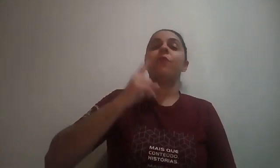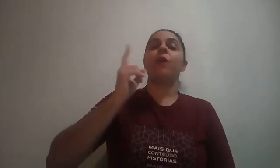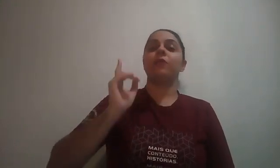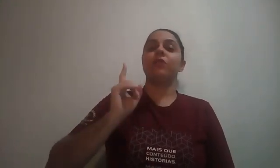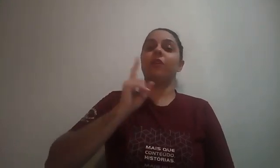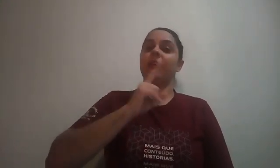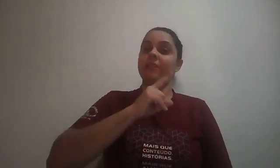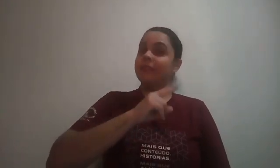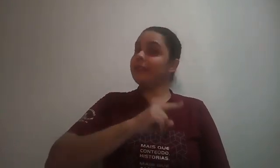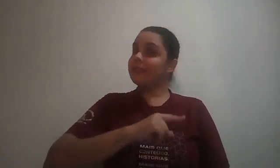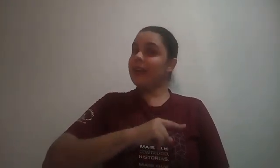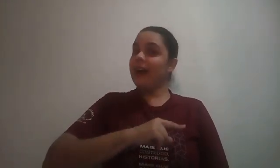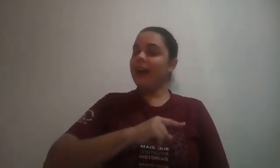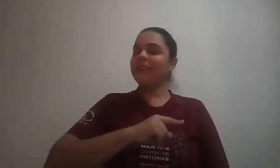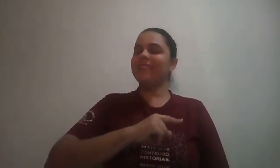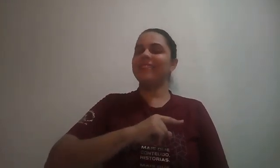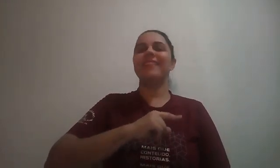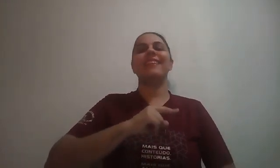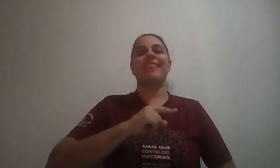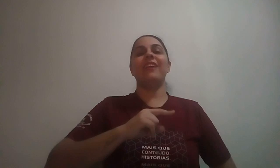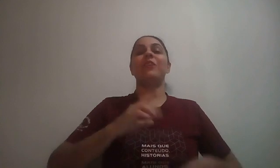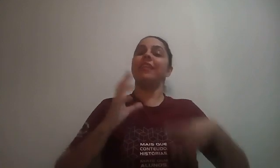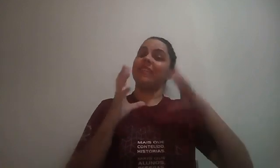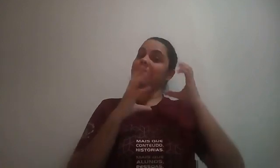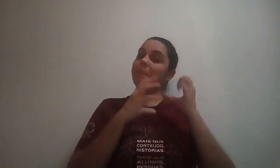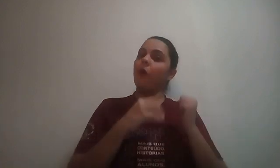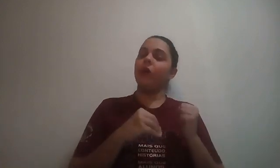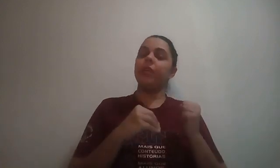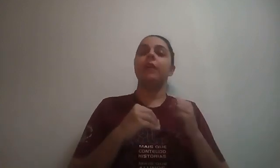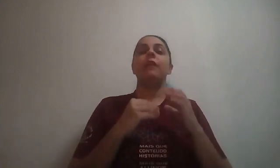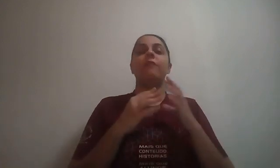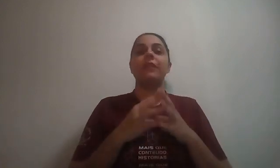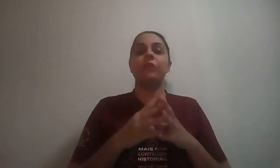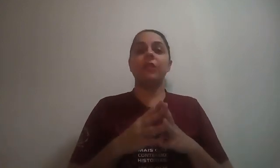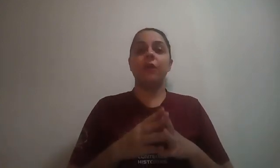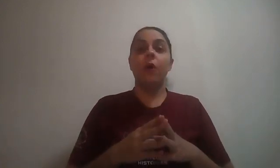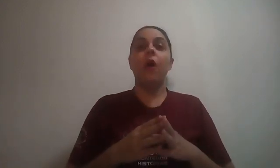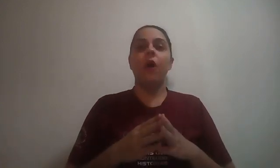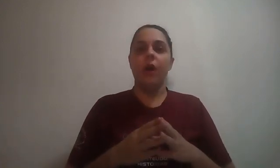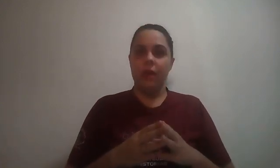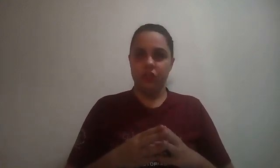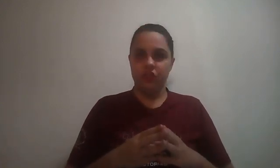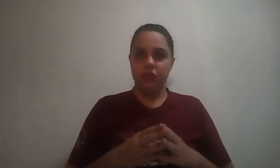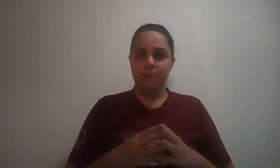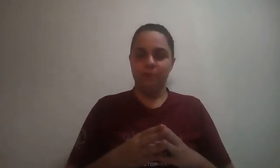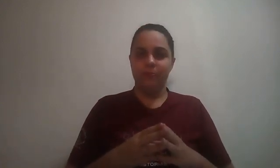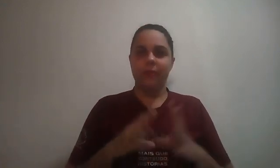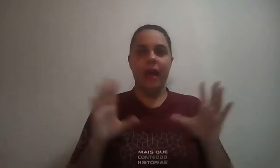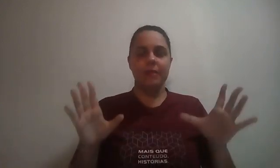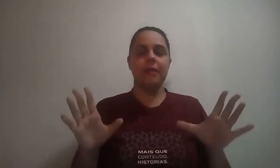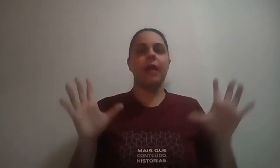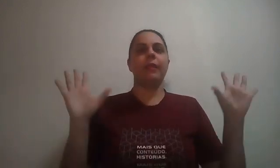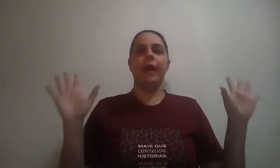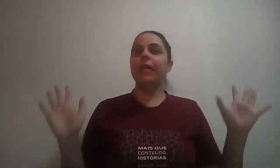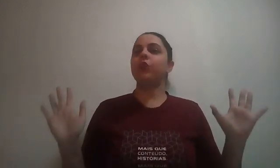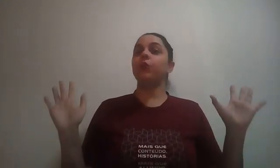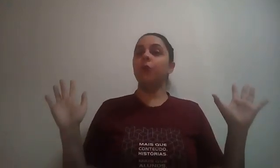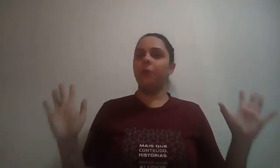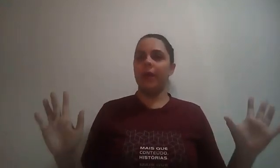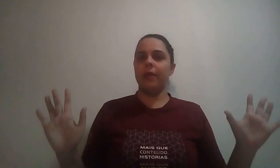quando o Sol vai descansar, né? Quando ele se põe, vai ser o seu Oeste. Tá? E até aí, tudo bem.